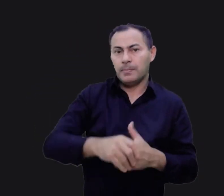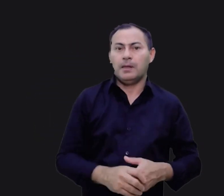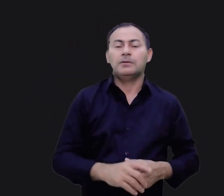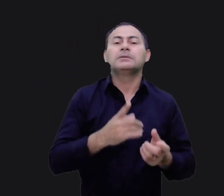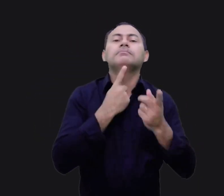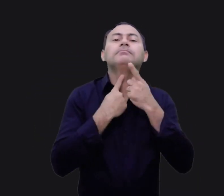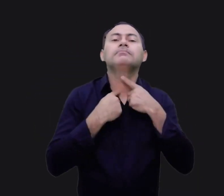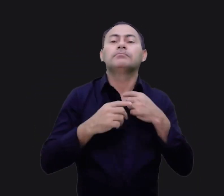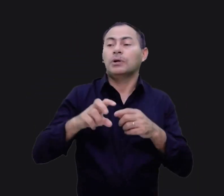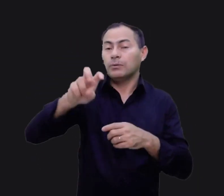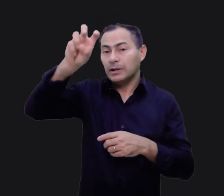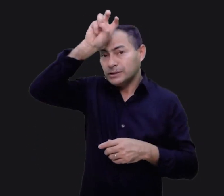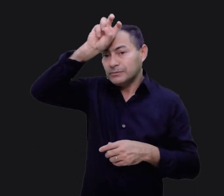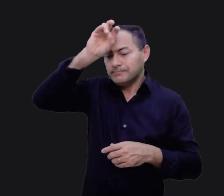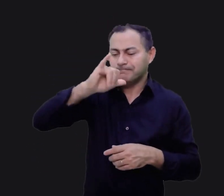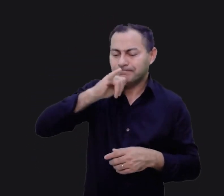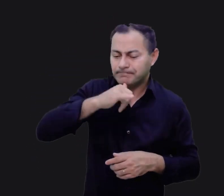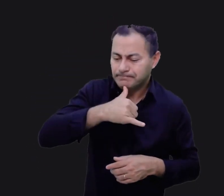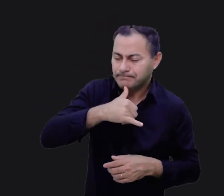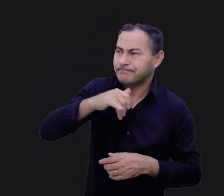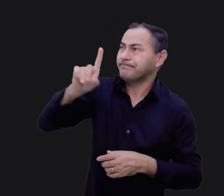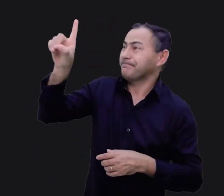E foi o desejo pelo Egito que entristeceu a Deus.